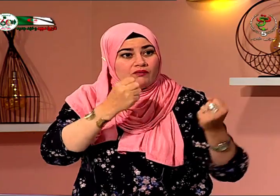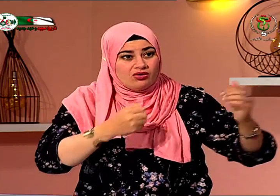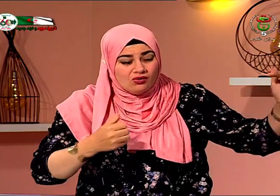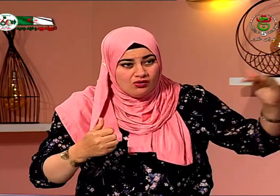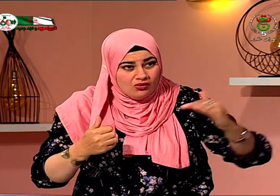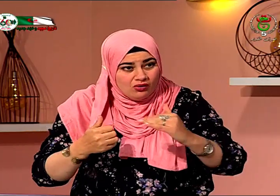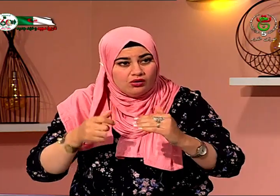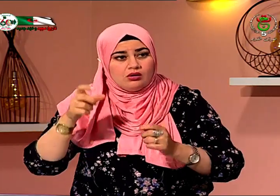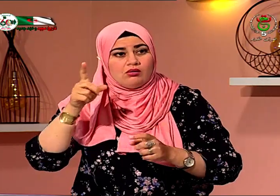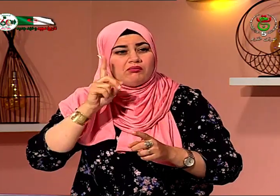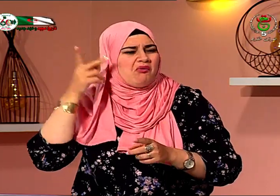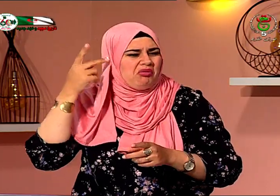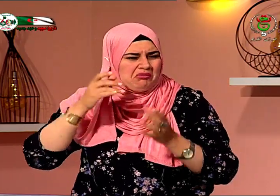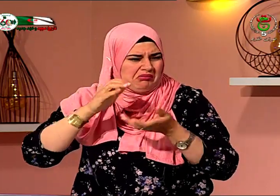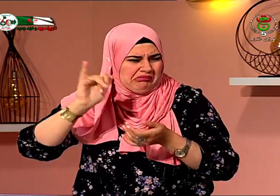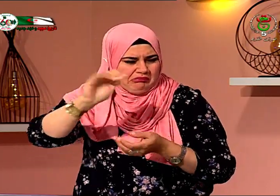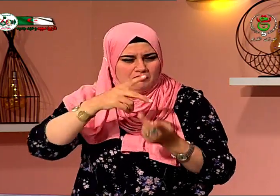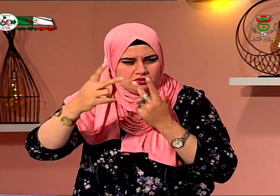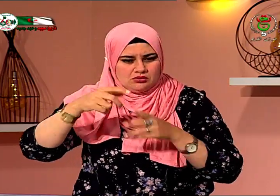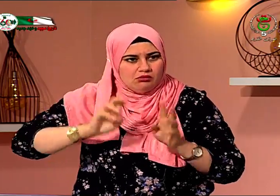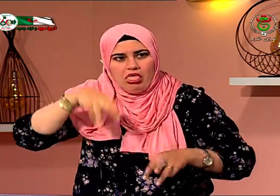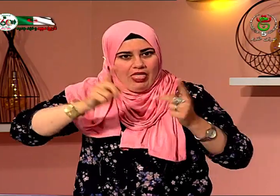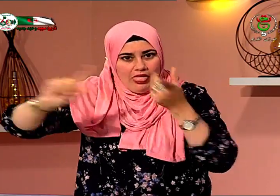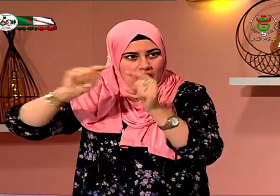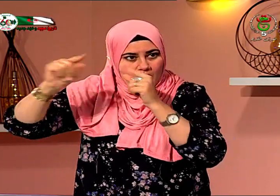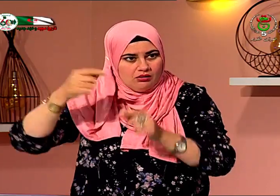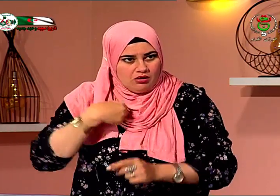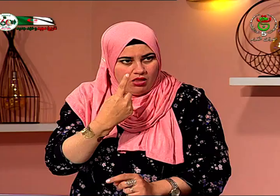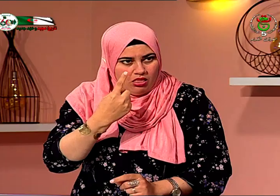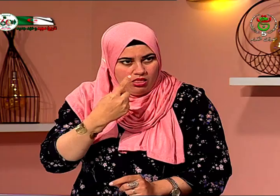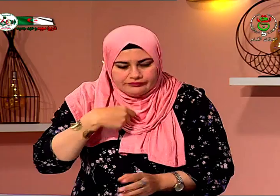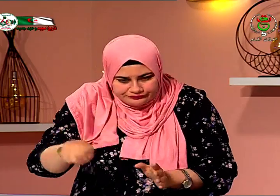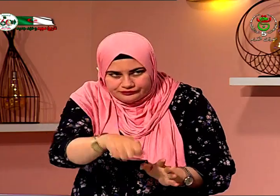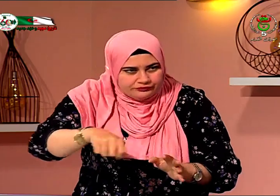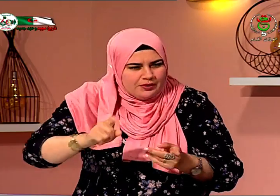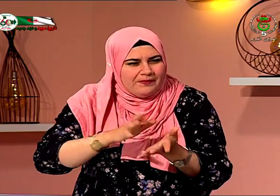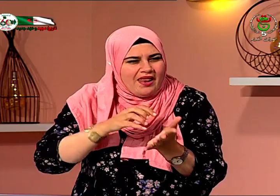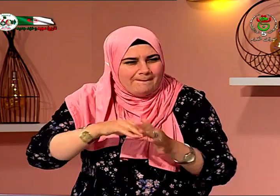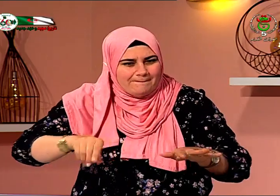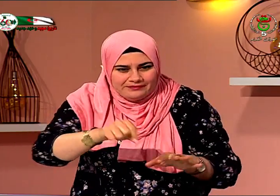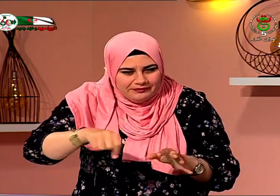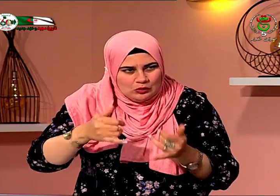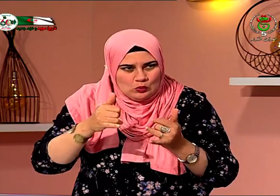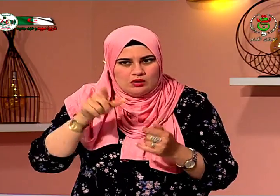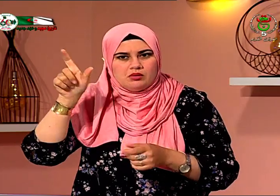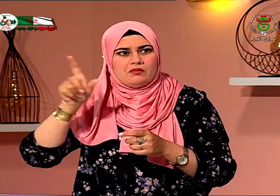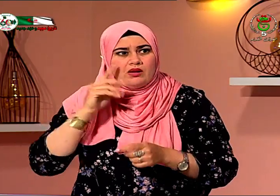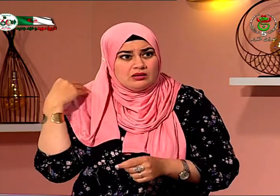أخذ احتياطاتي فيما خص الطريق فبدأت في المشي وبدأت ألتحق